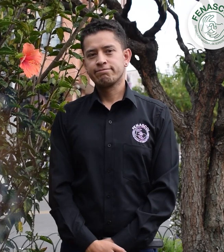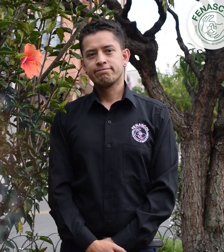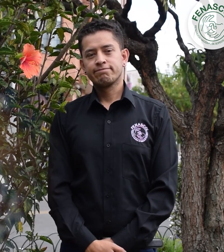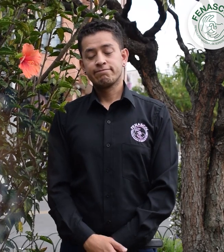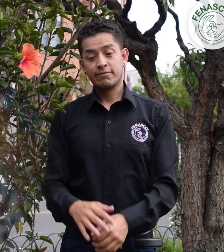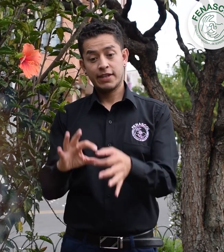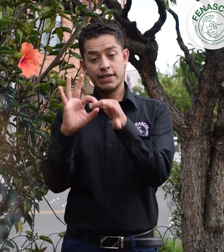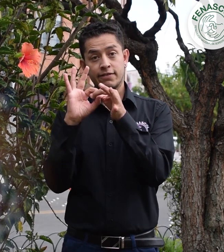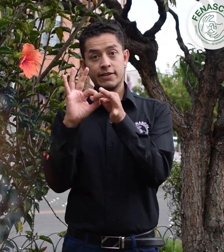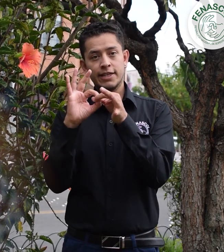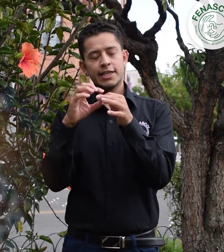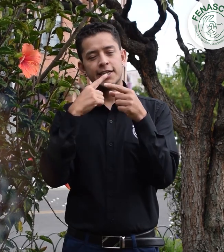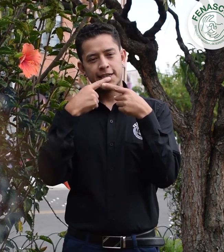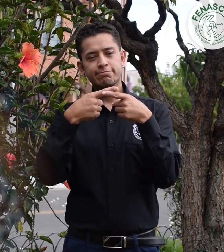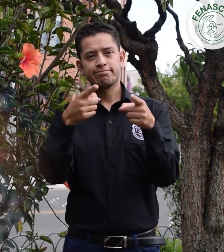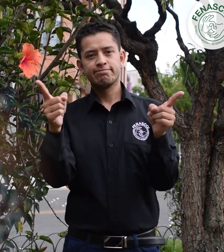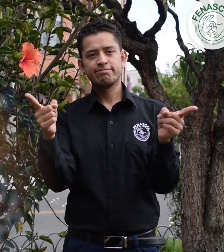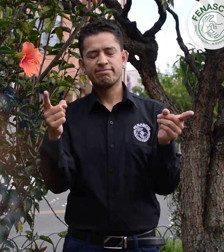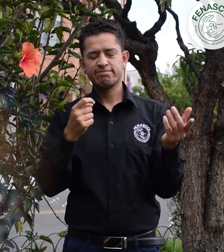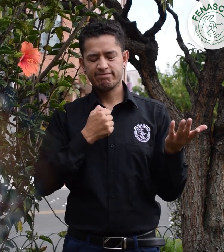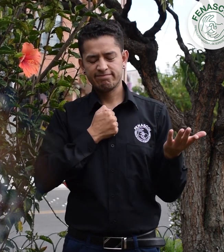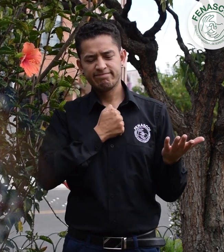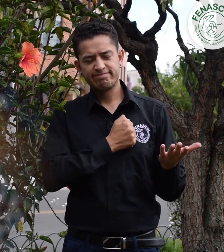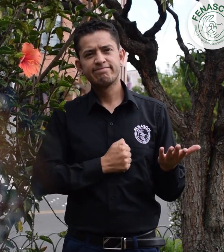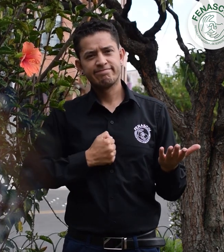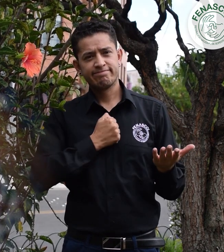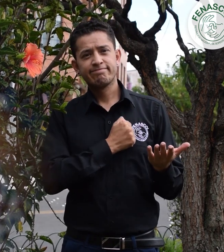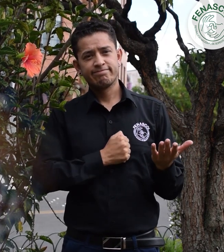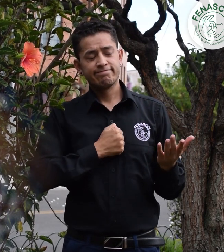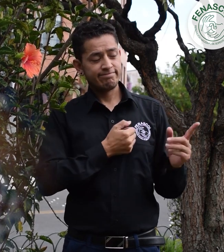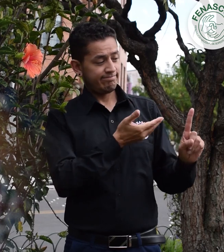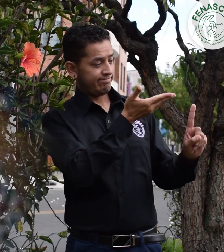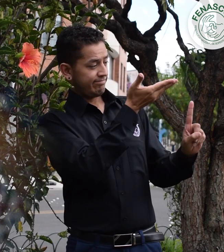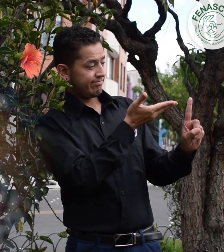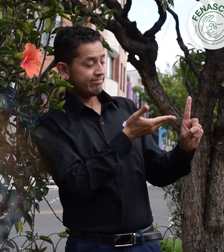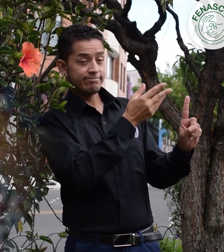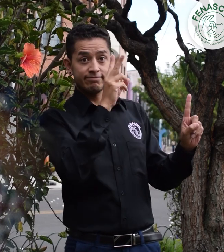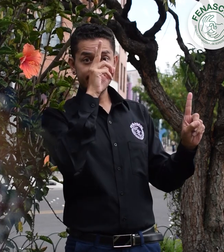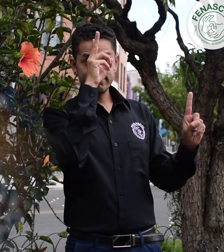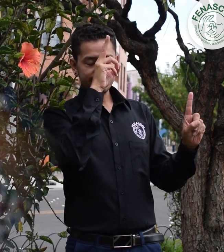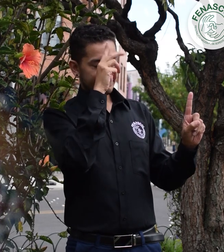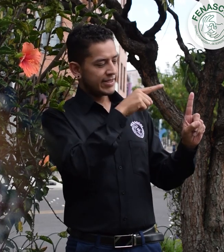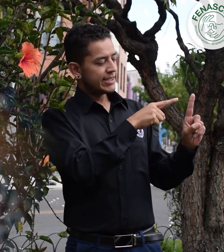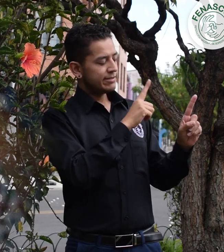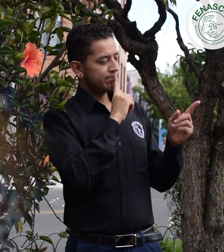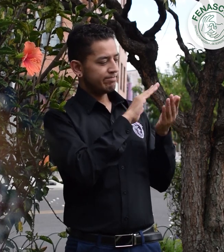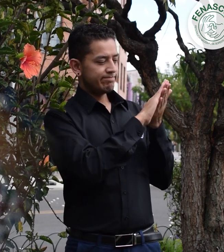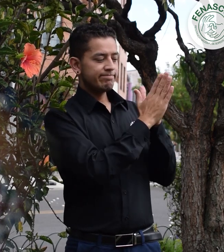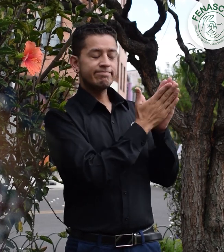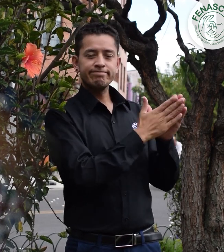Desde FENASCOL deseamos expresar nuestro más sentido pésame por el fallecimiento